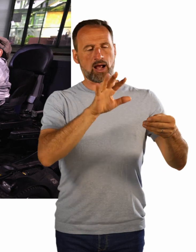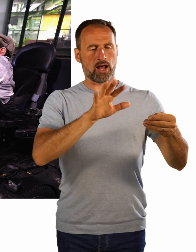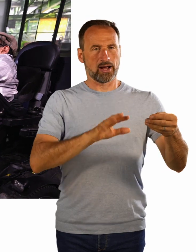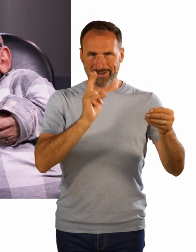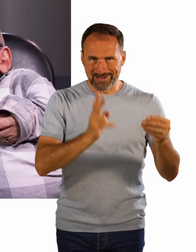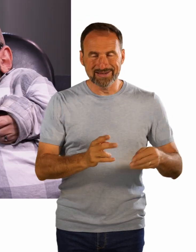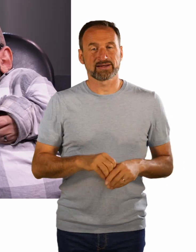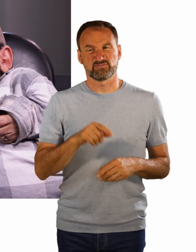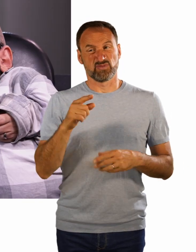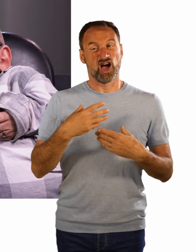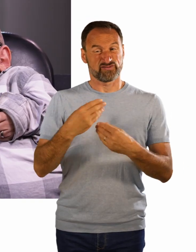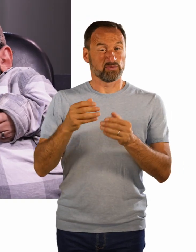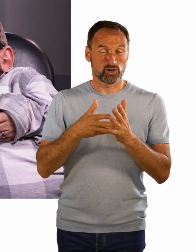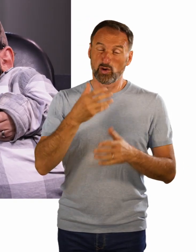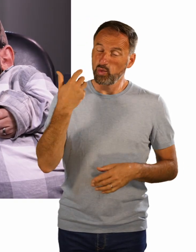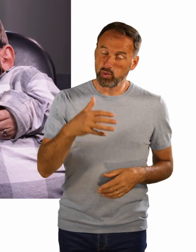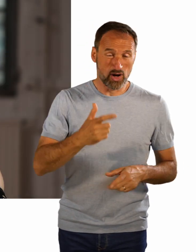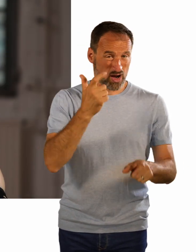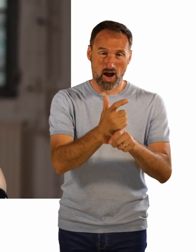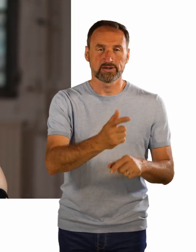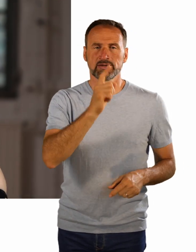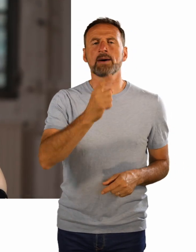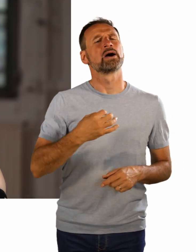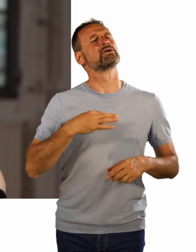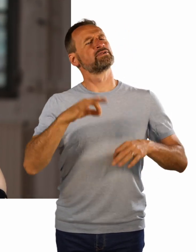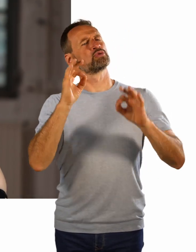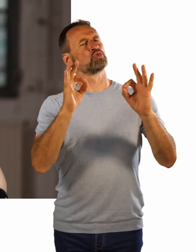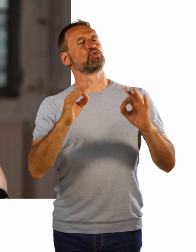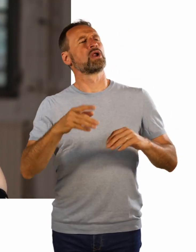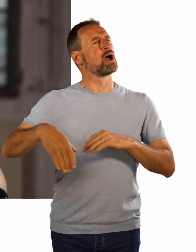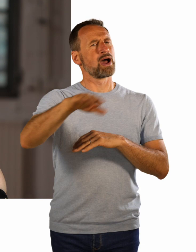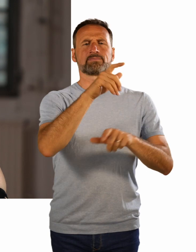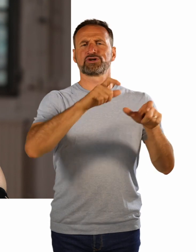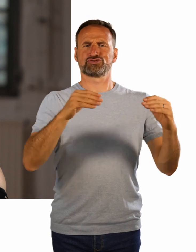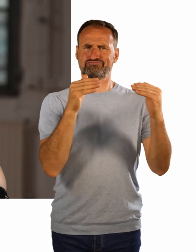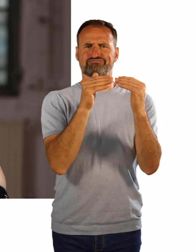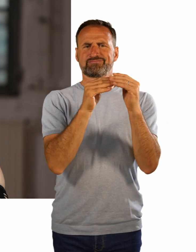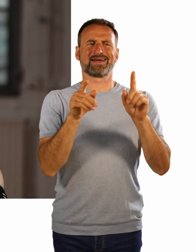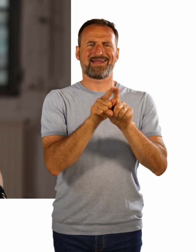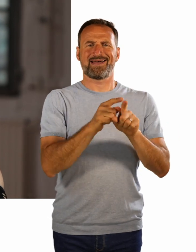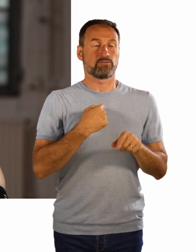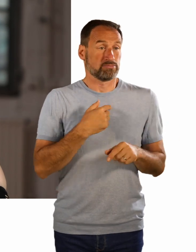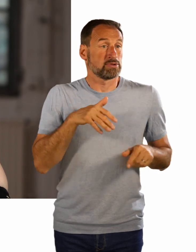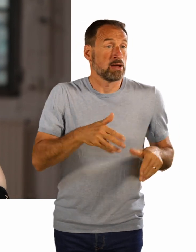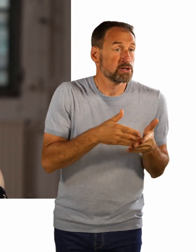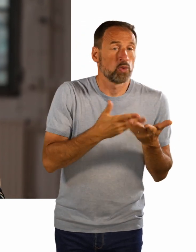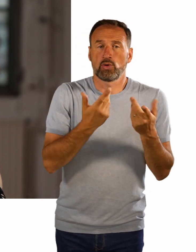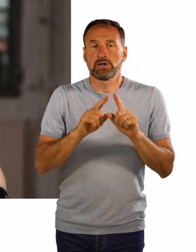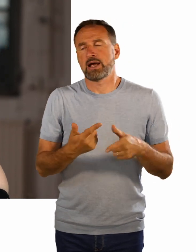gleich ist. Und ich finde, das ist dann auch nochmal so ein Ziel, was man erreicht für sich selbst, um sich zu beweisen, dass man genauso gut sein kann oder